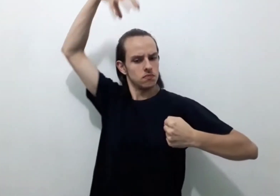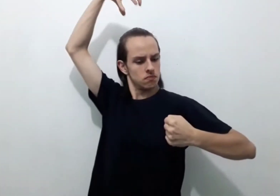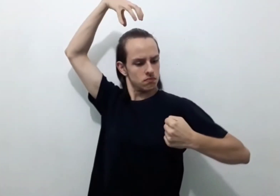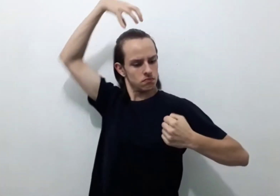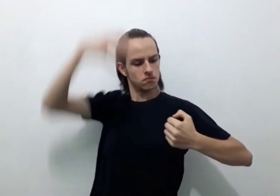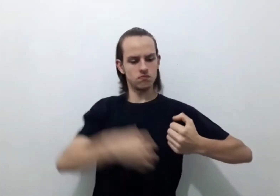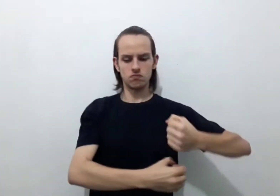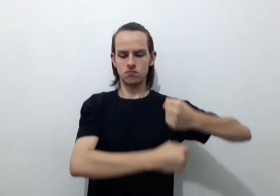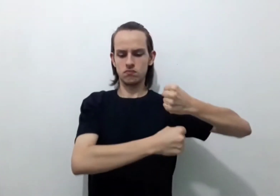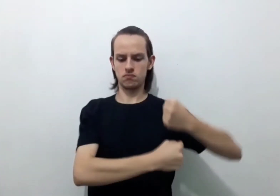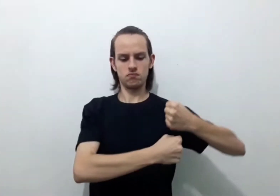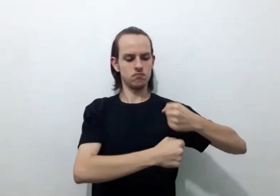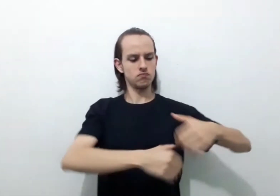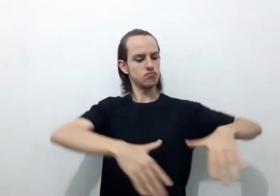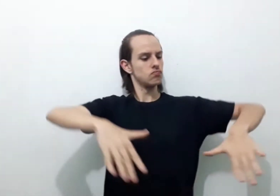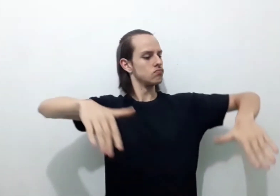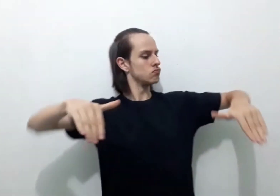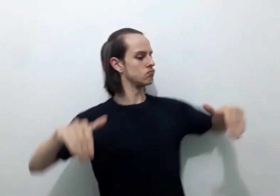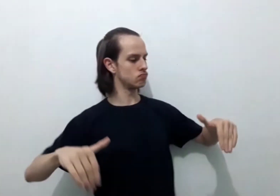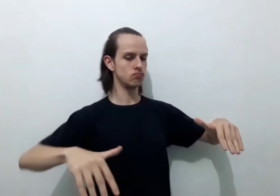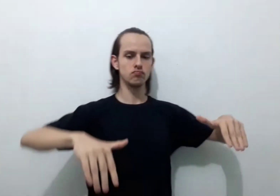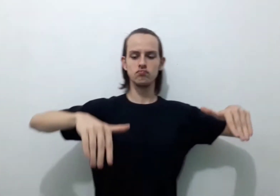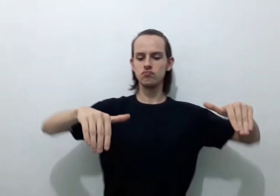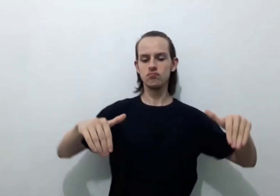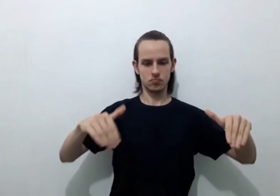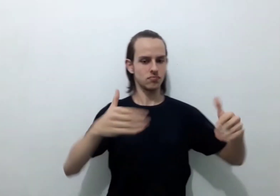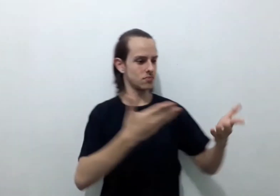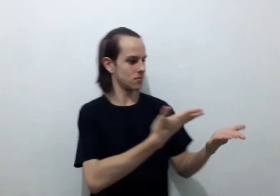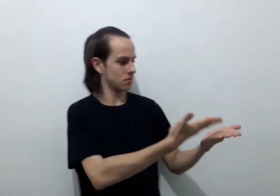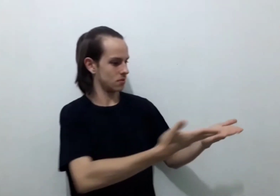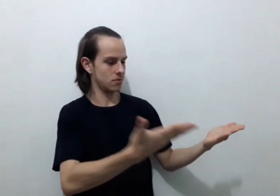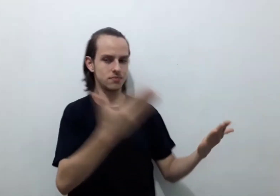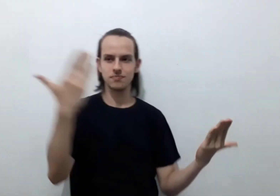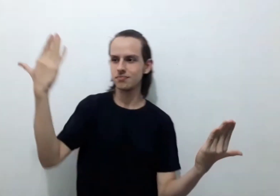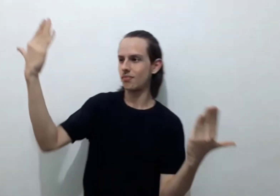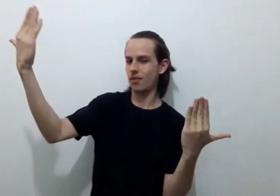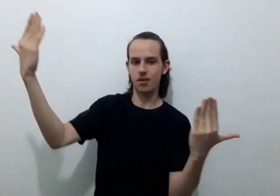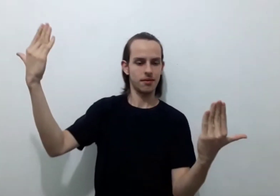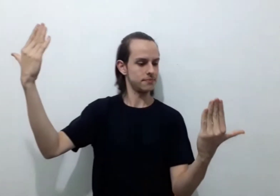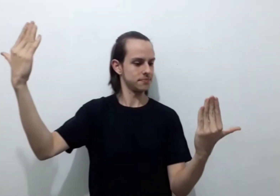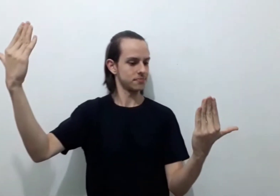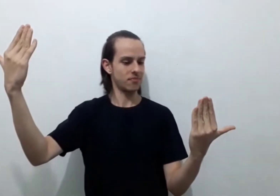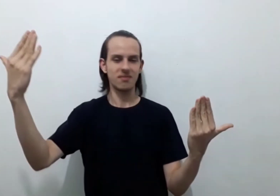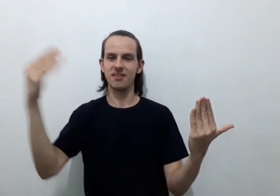Aos centros e tronos e em comparação com ela